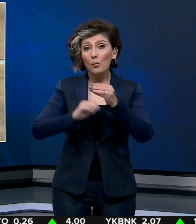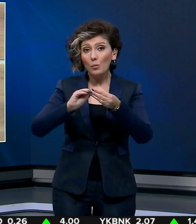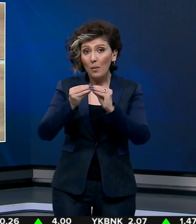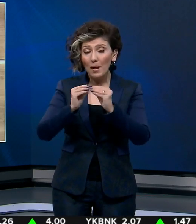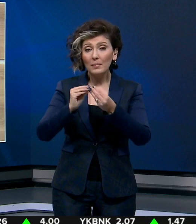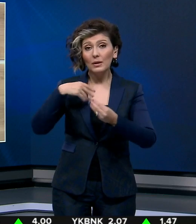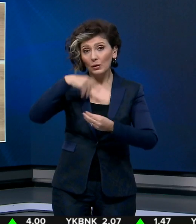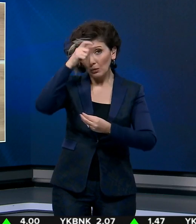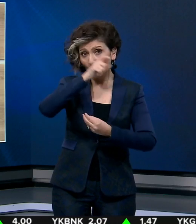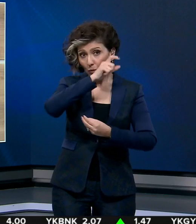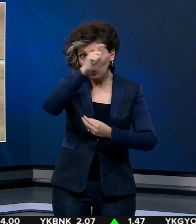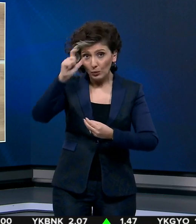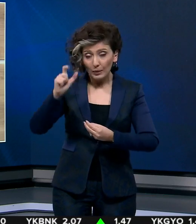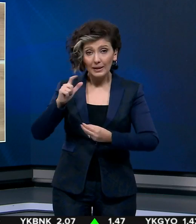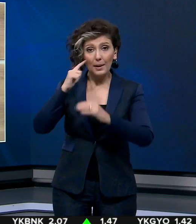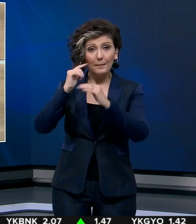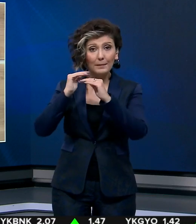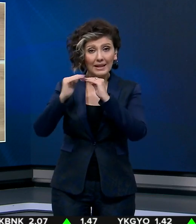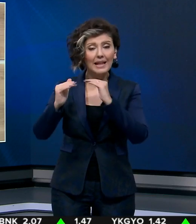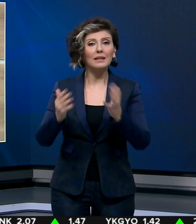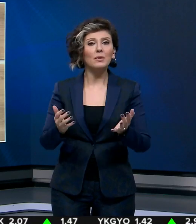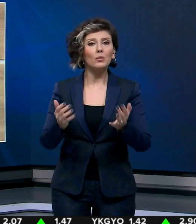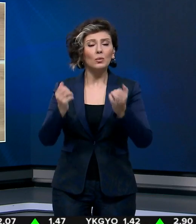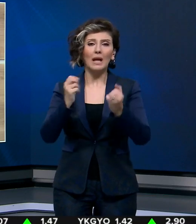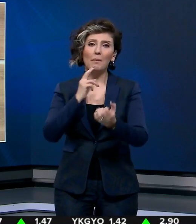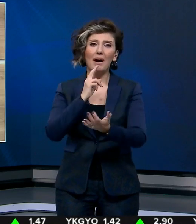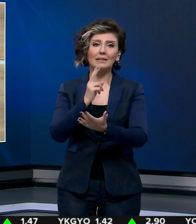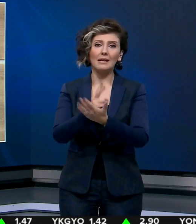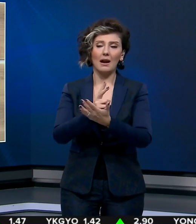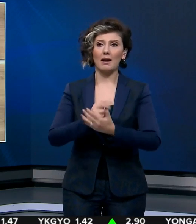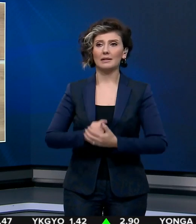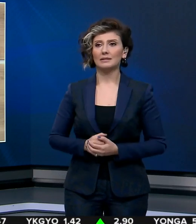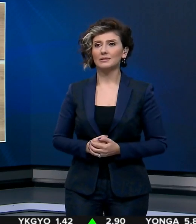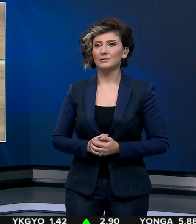ülkemizi, milletimizi kurtarmakla kanaldeyiz.